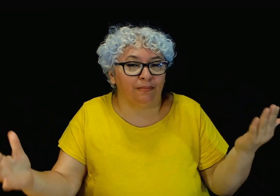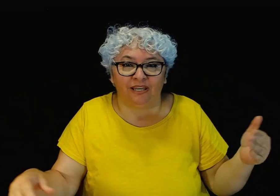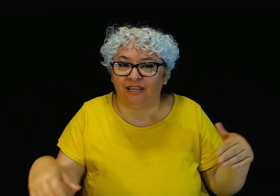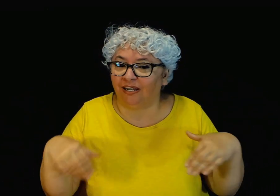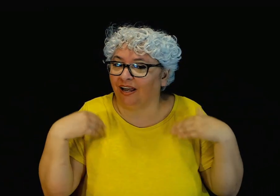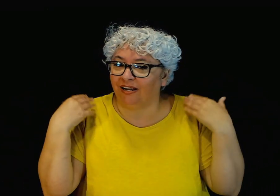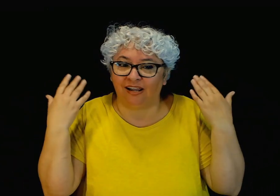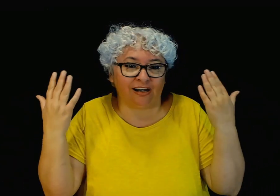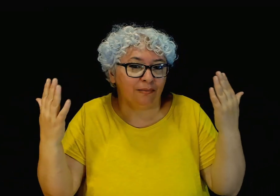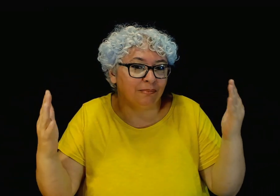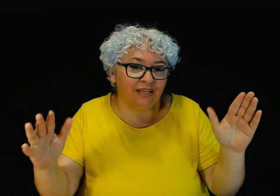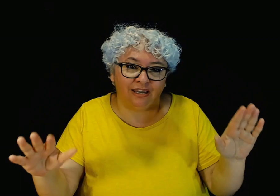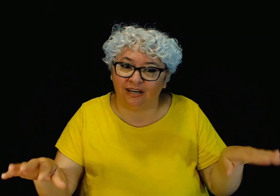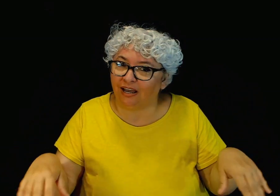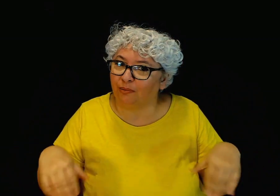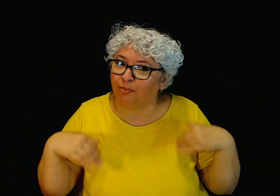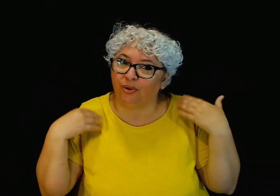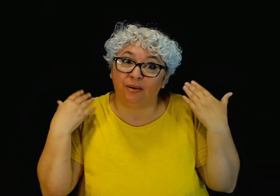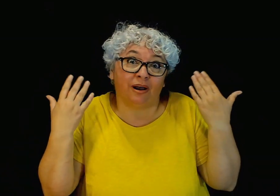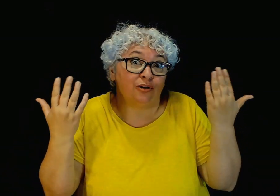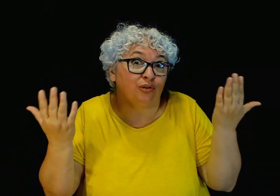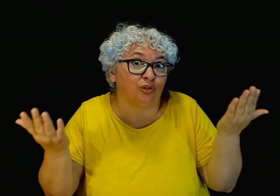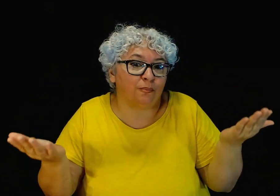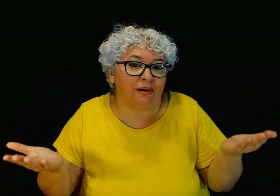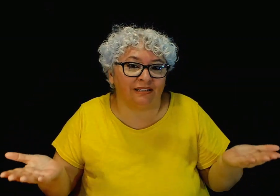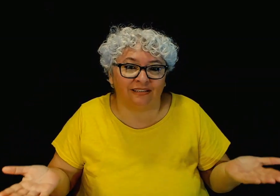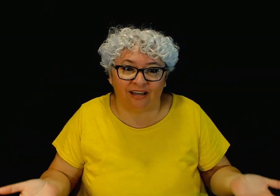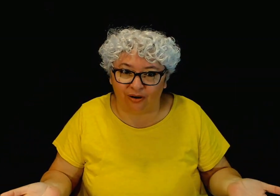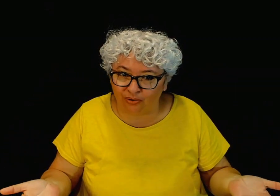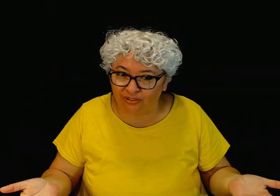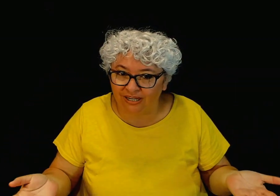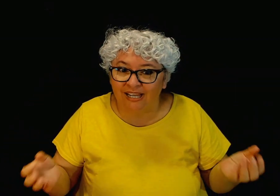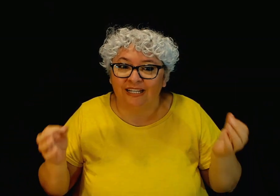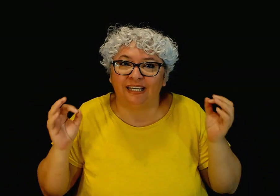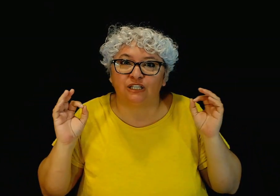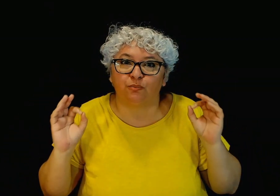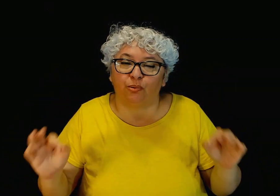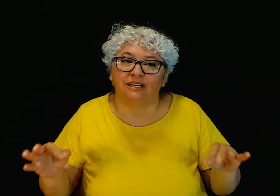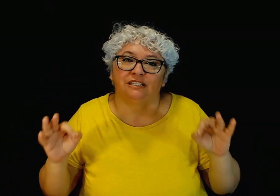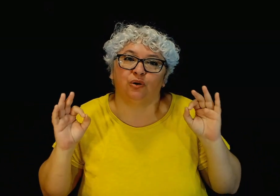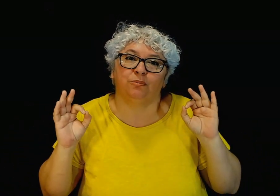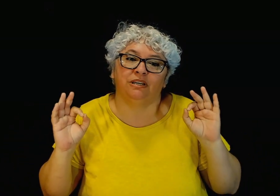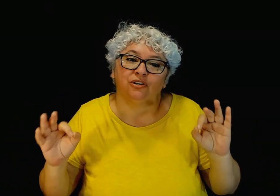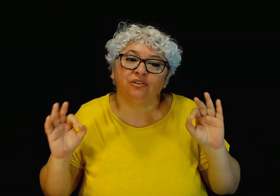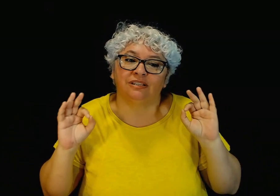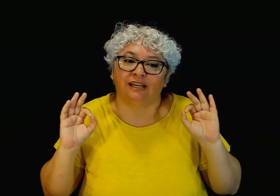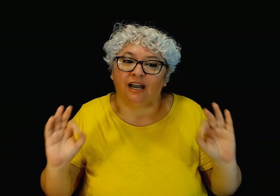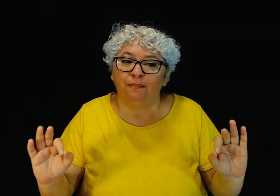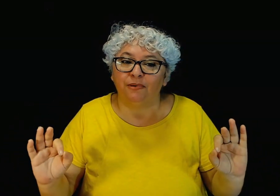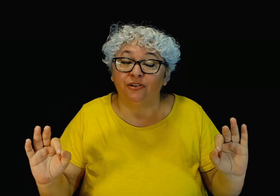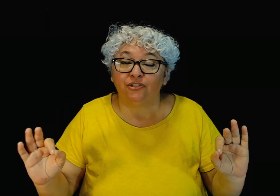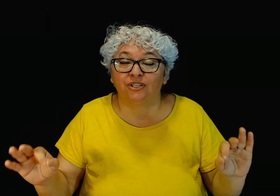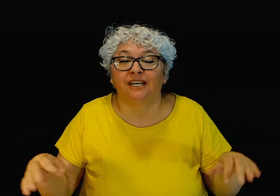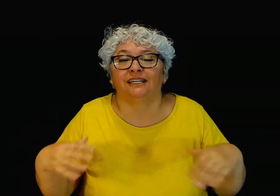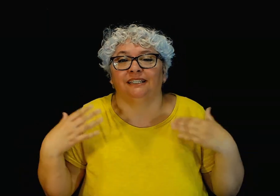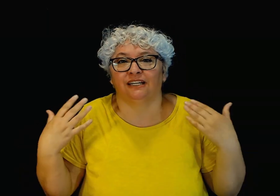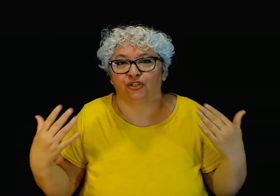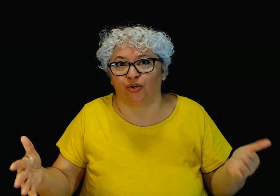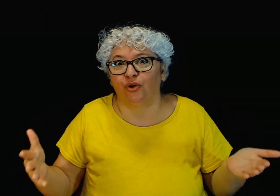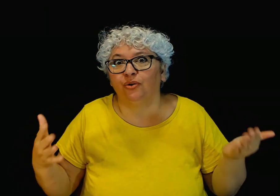miran y remiran prueban otro pantalón después de un millón de cambios ya son